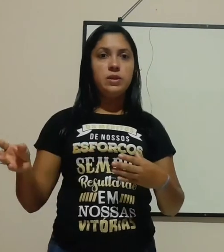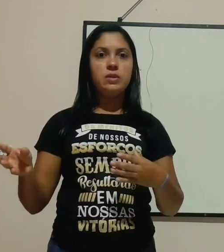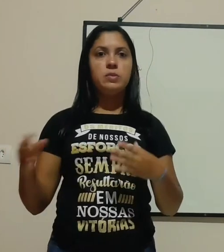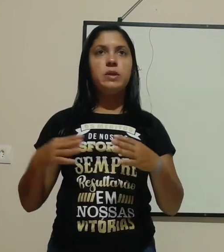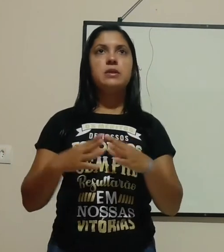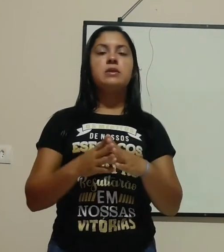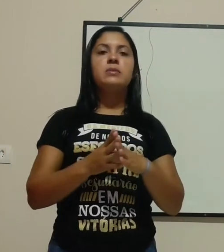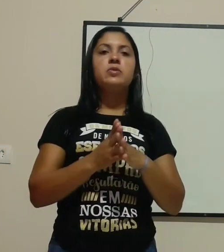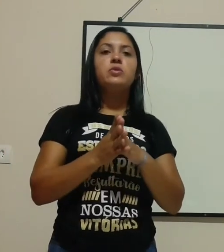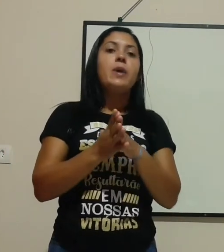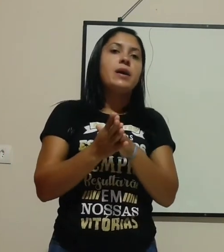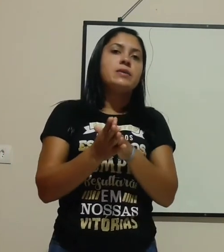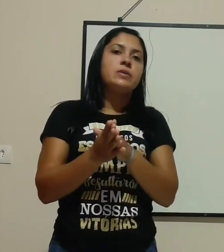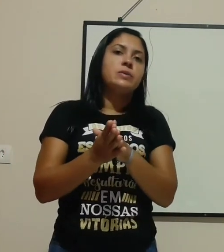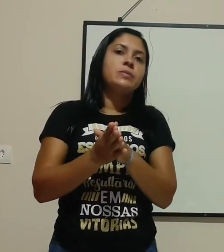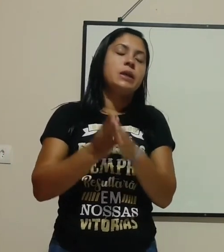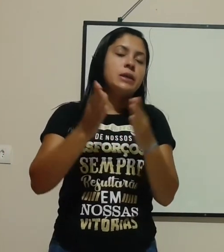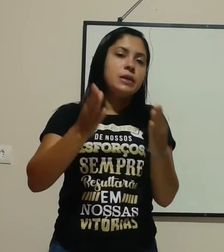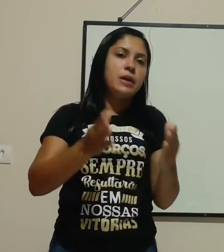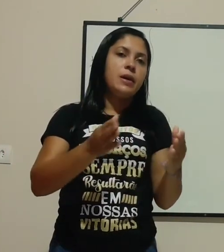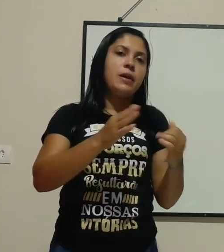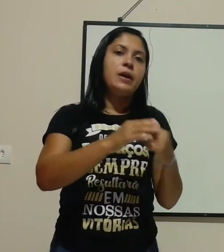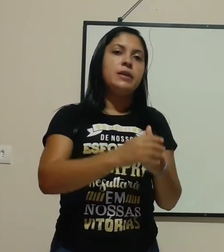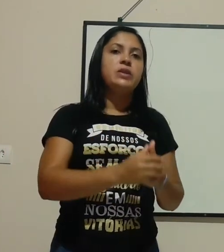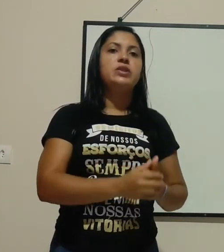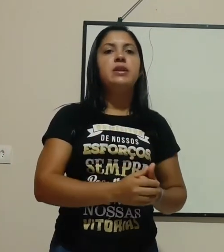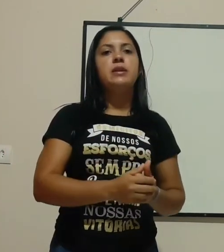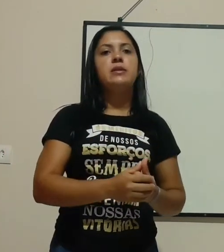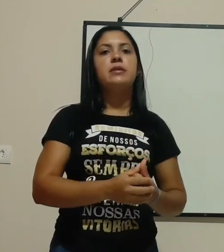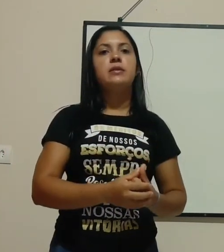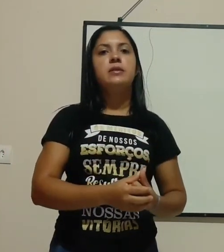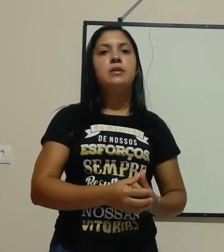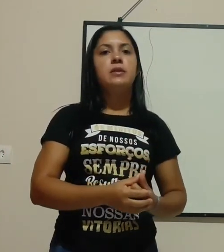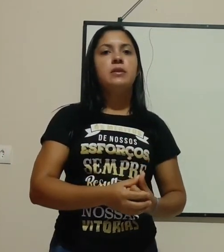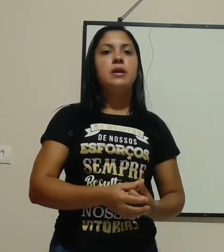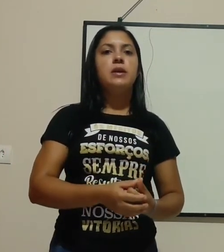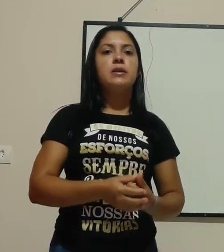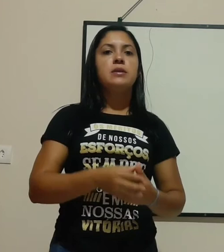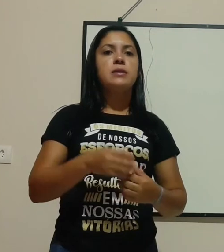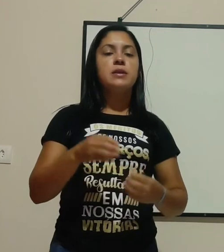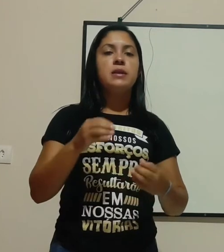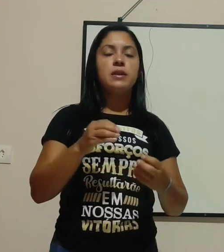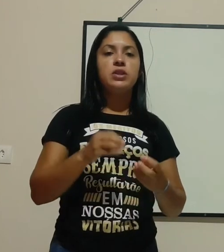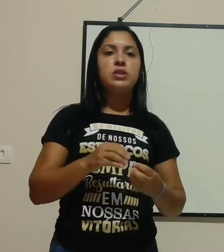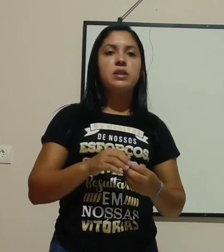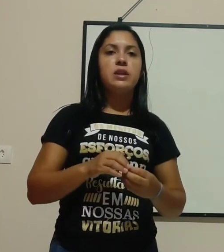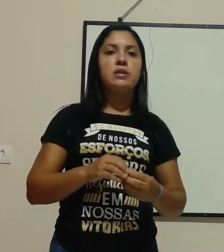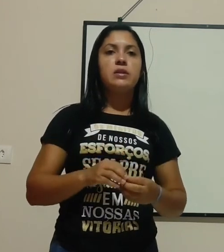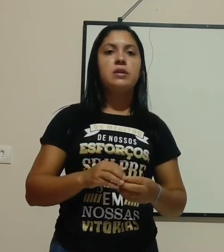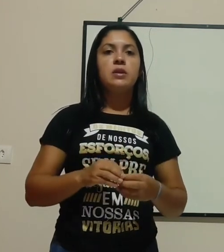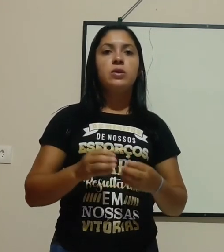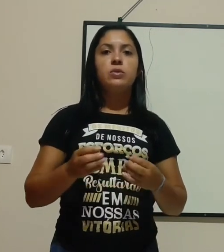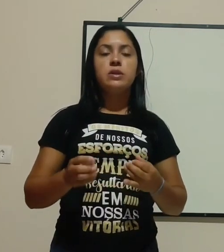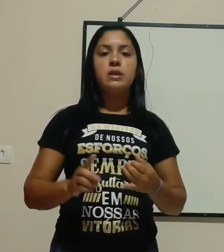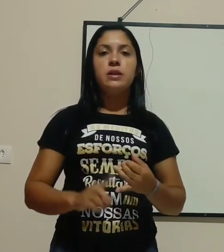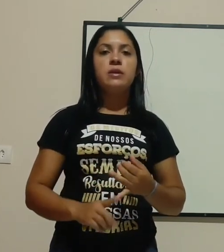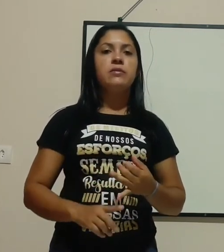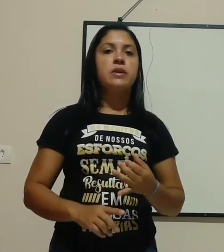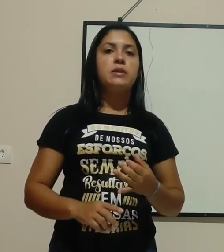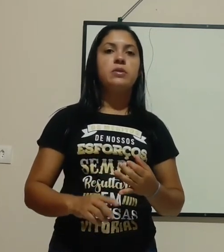isso, precisamos do básico, que é a energia elétrica. Sem energia elétrica, o celular não vai ter